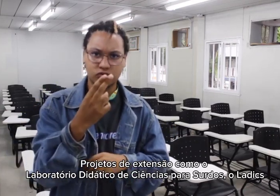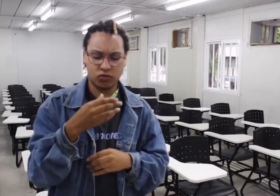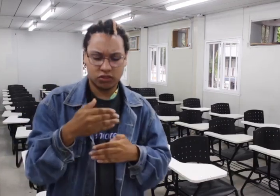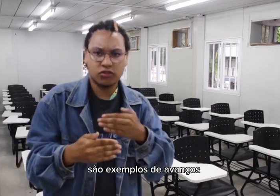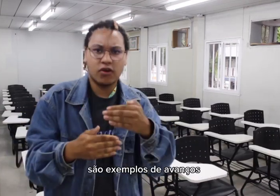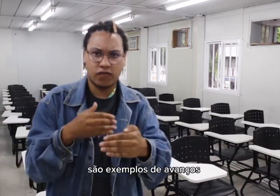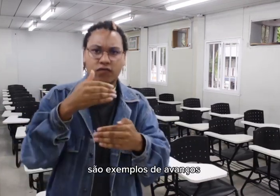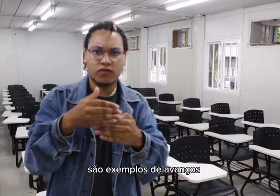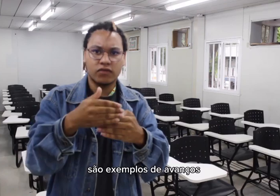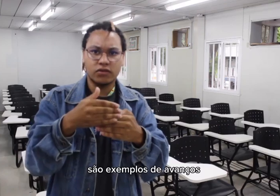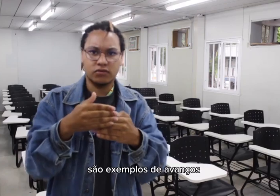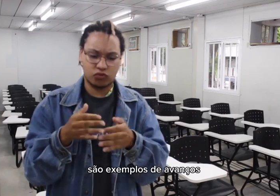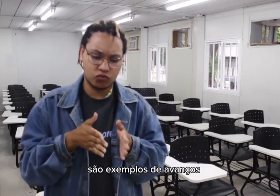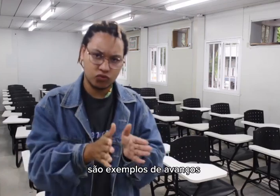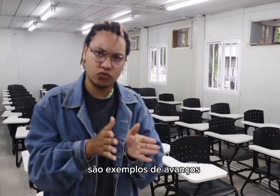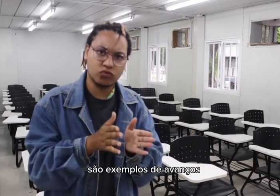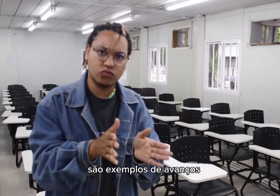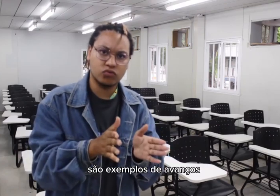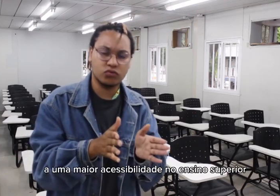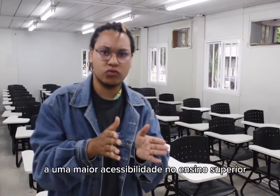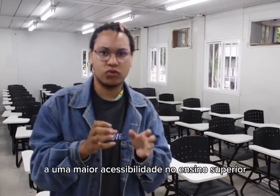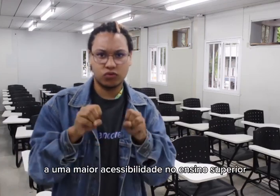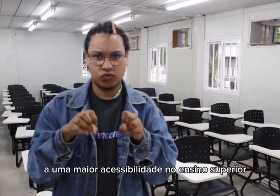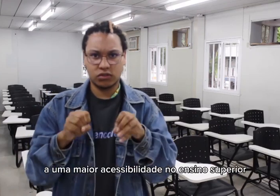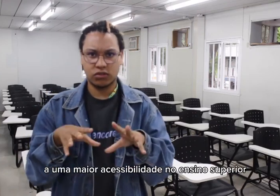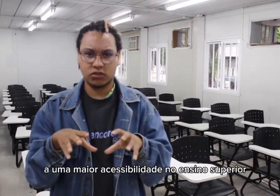e há uma maior acessibilidade no ensino superior.